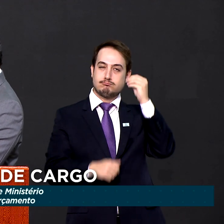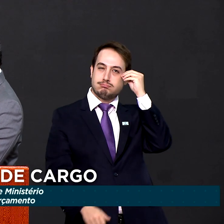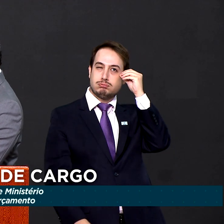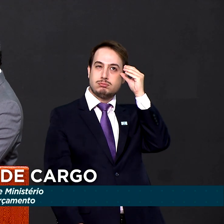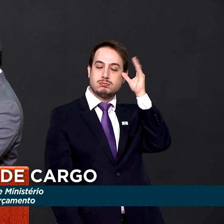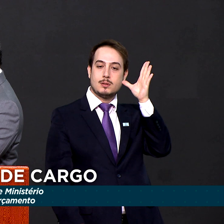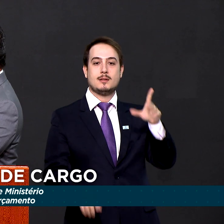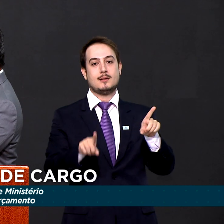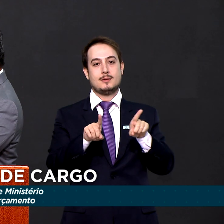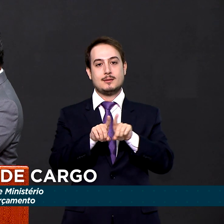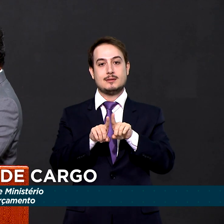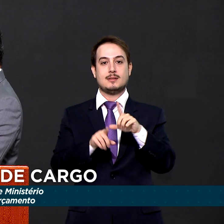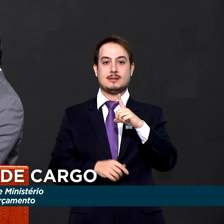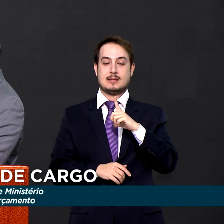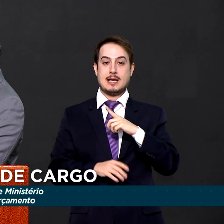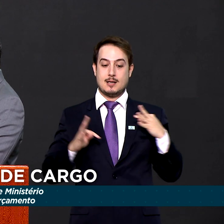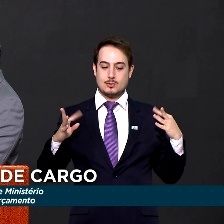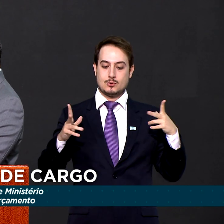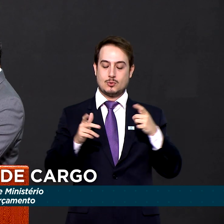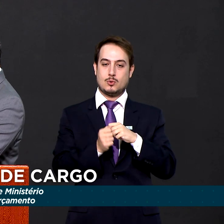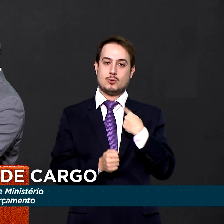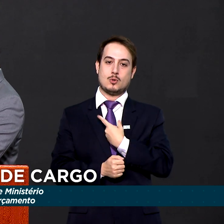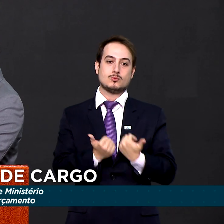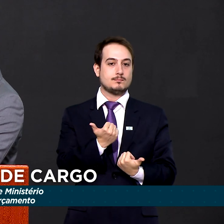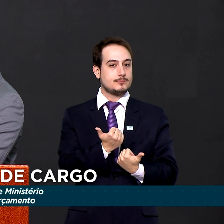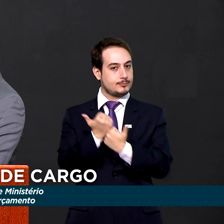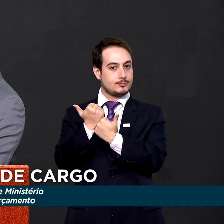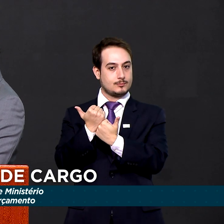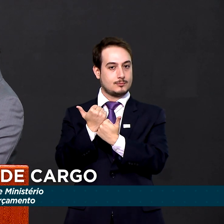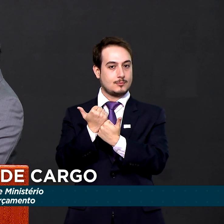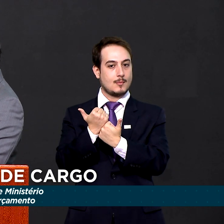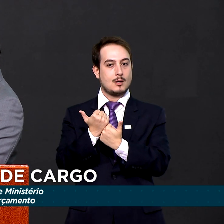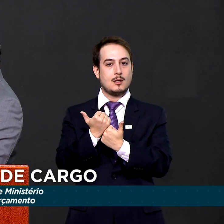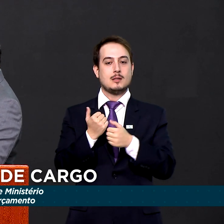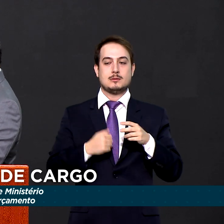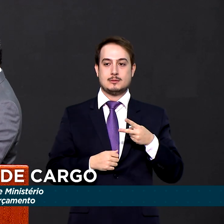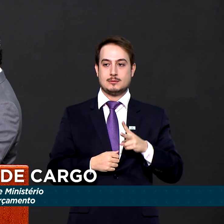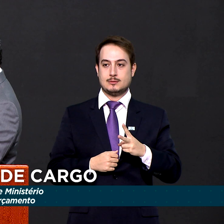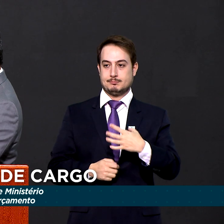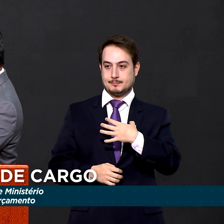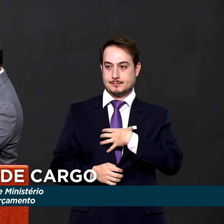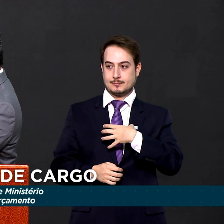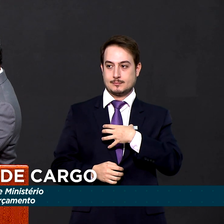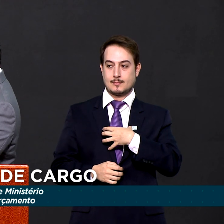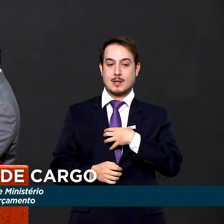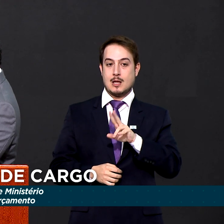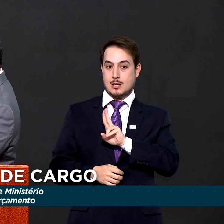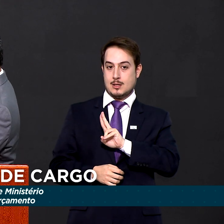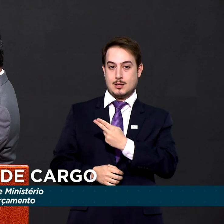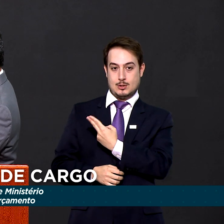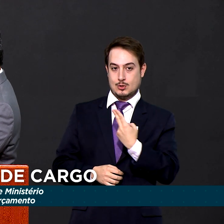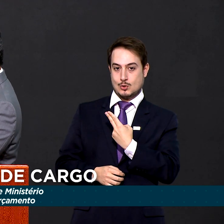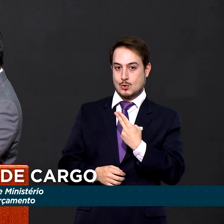e terá todo o nosso apoio. E eu me sinto aqui na condição de, em nome de todos os